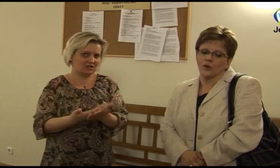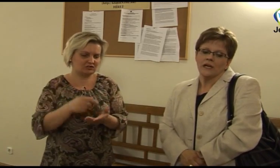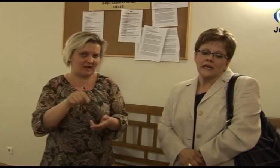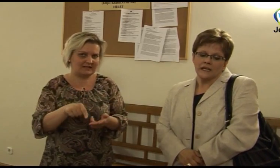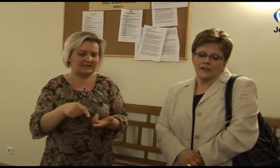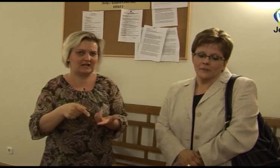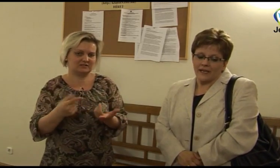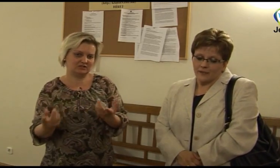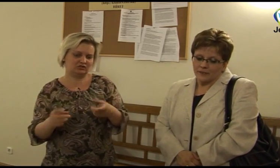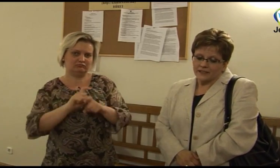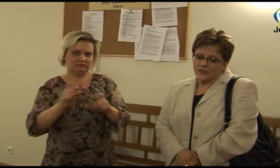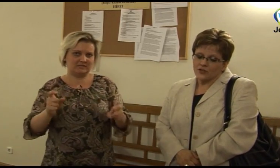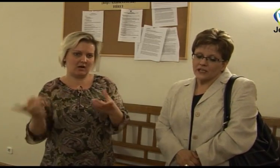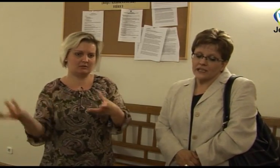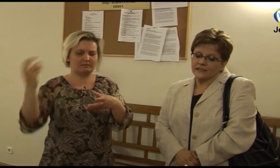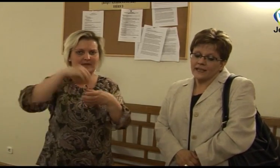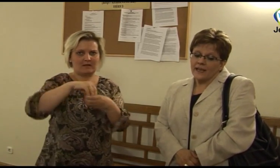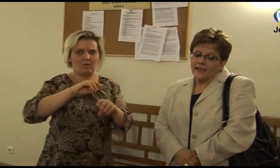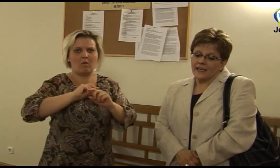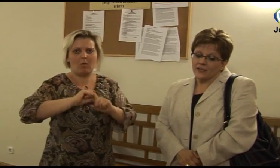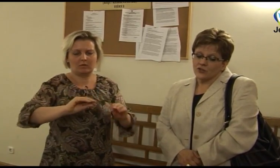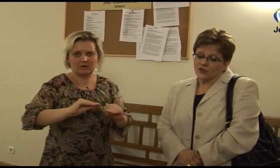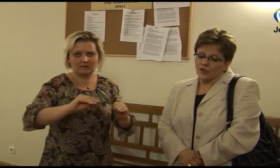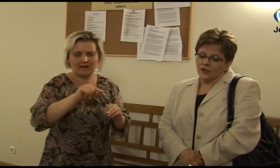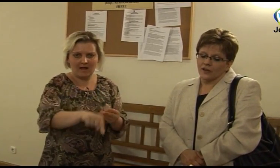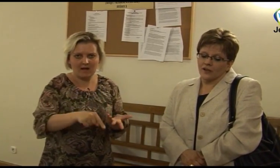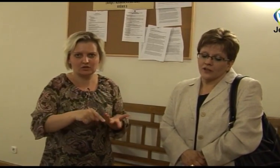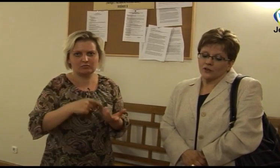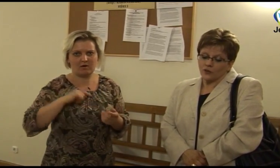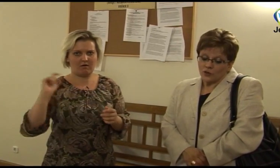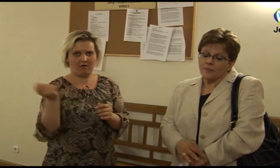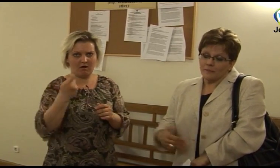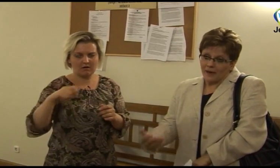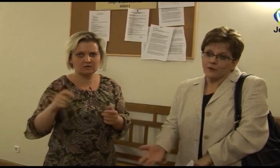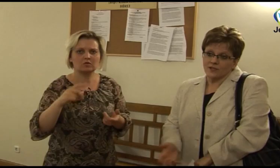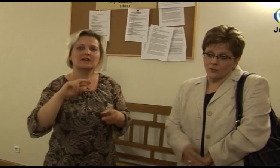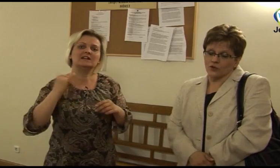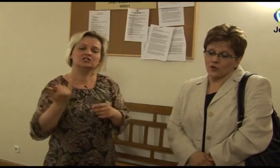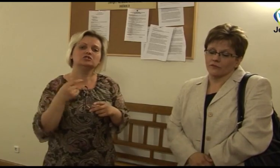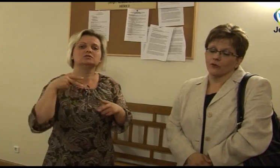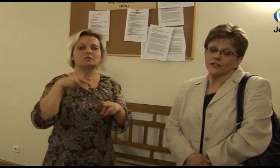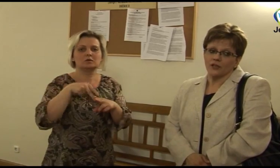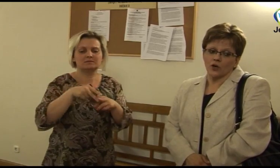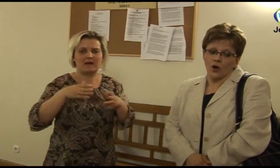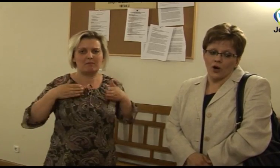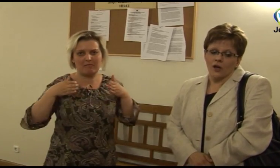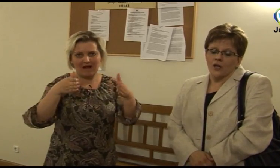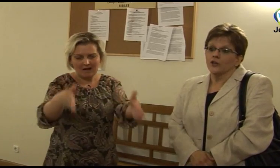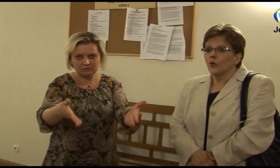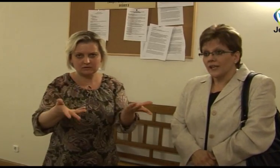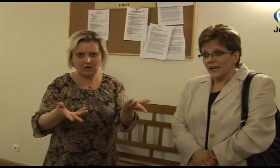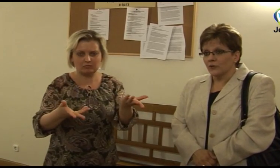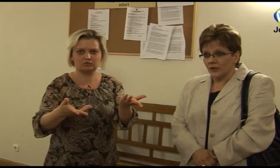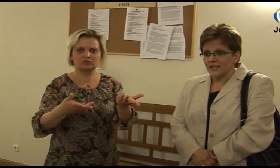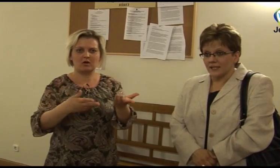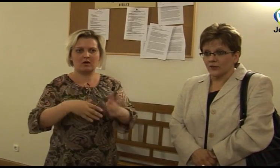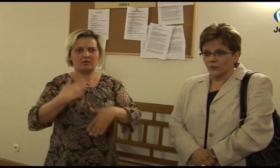beépítéseért, és közben párhuzamosan fontos a jogi előkészítő